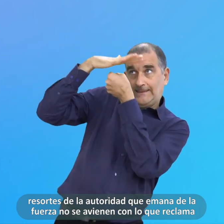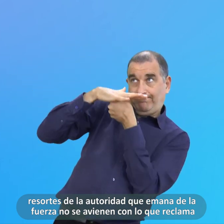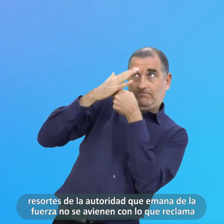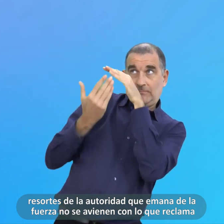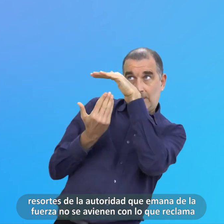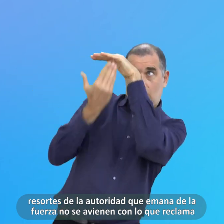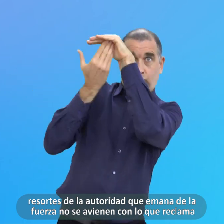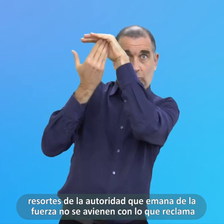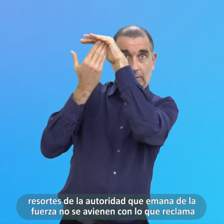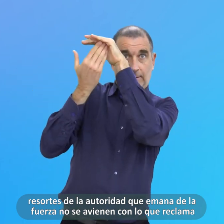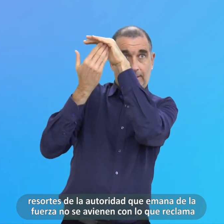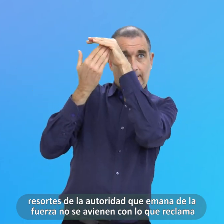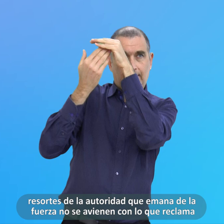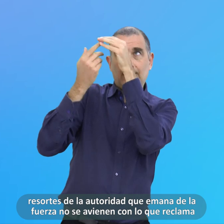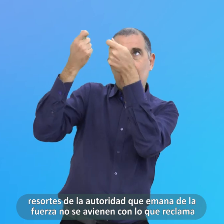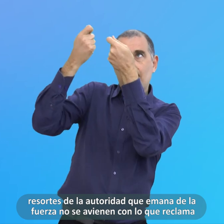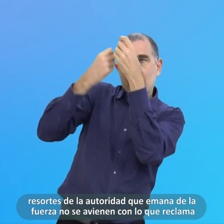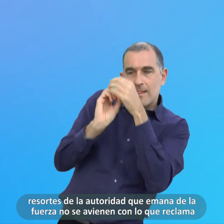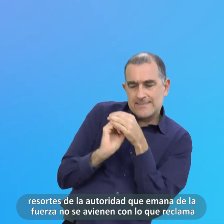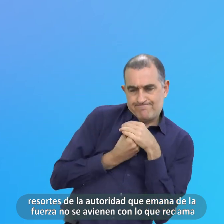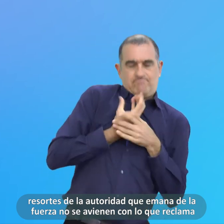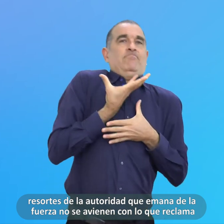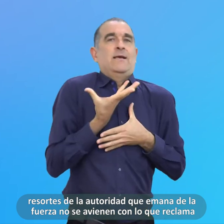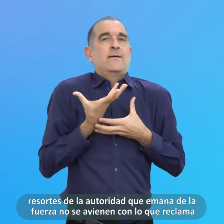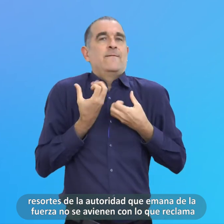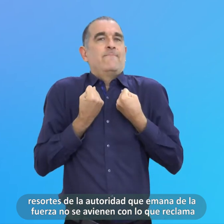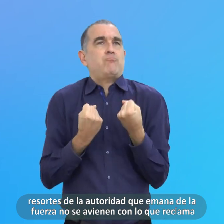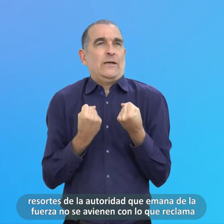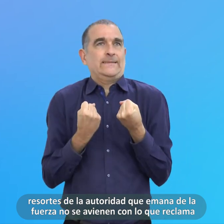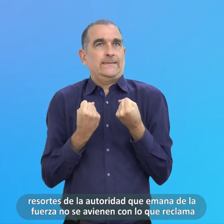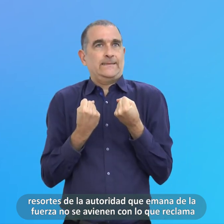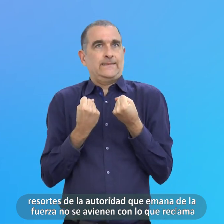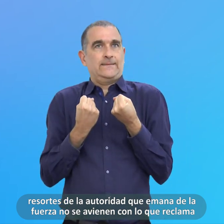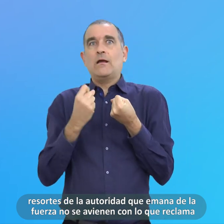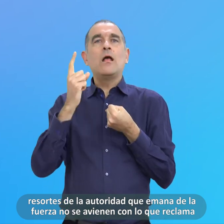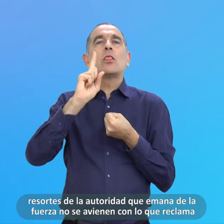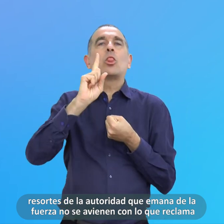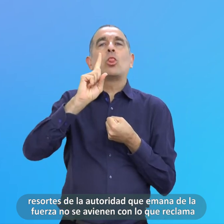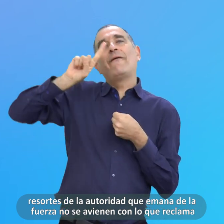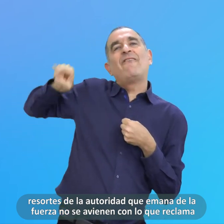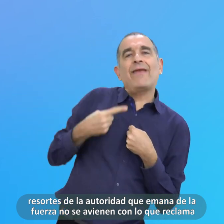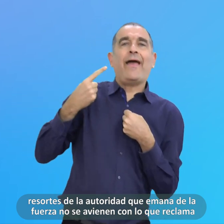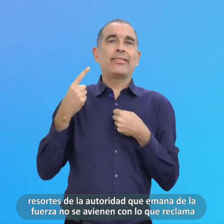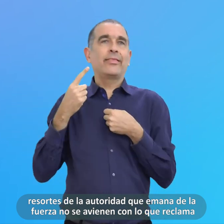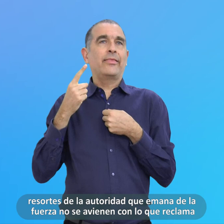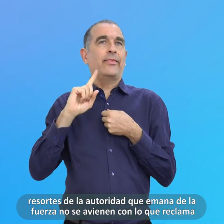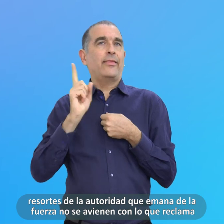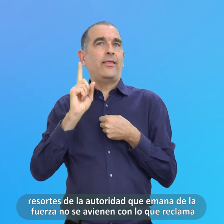emana De la fuerza No se avienen Con